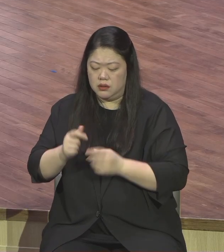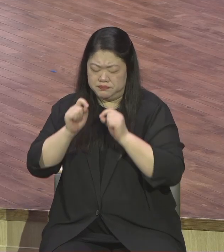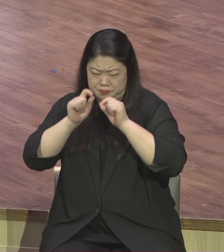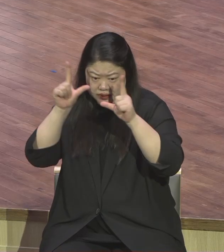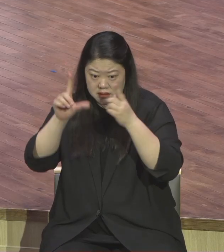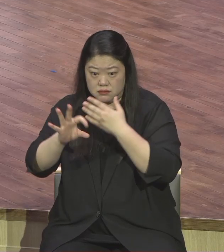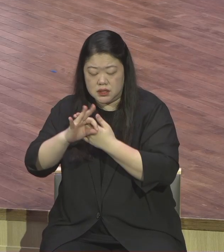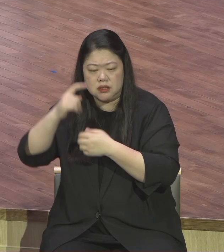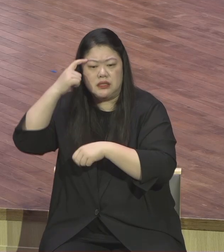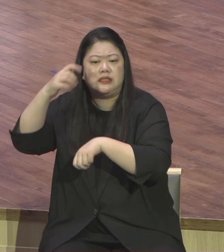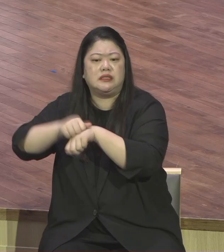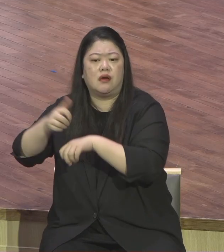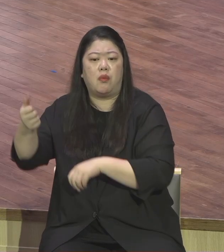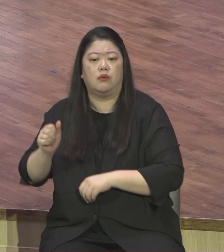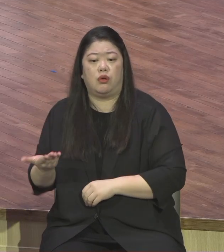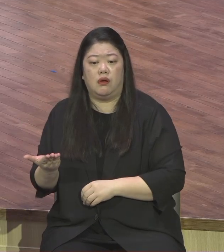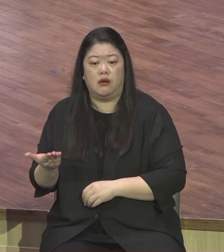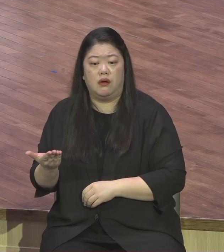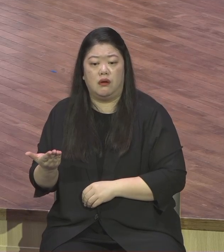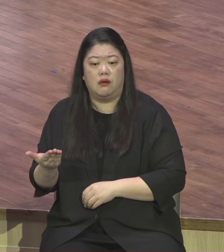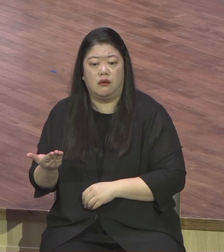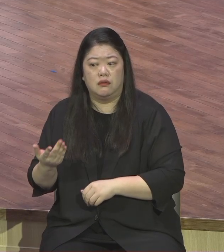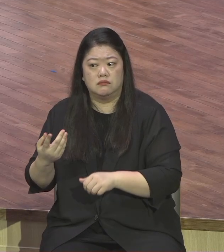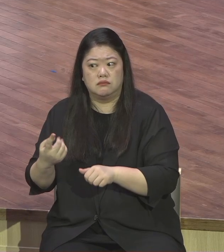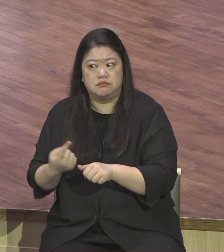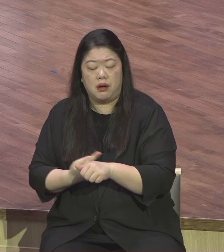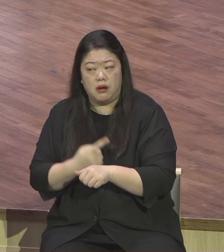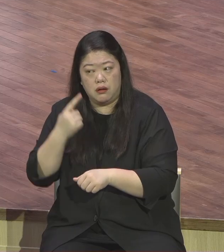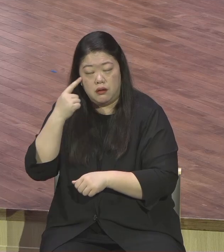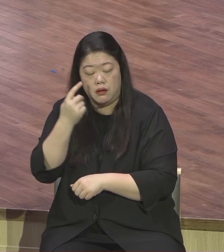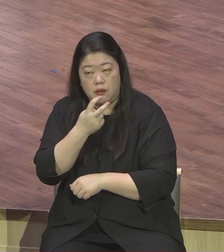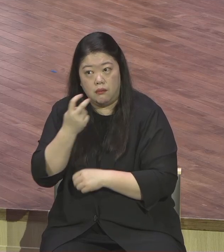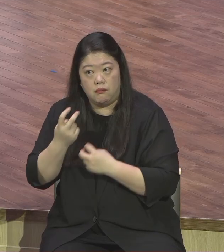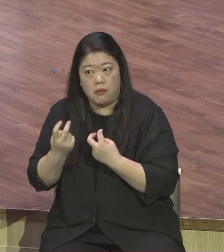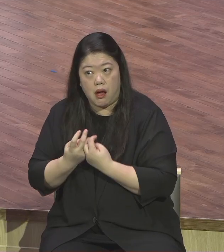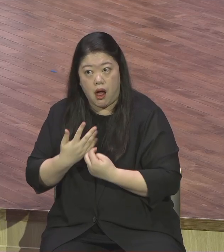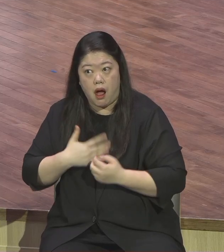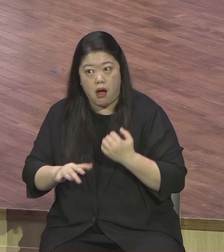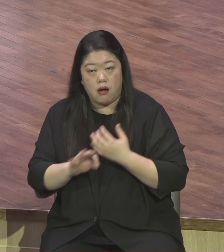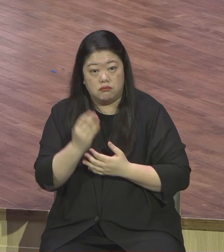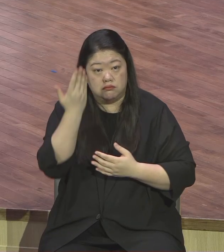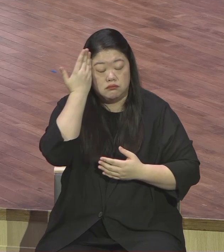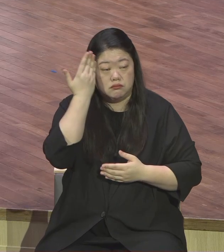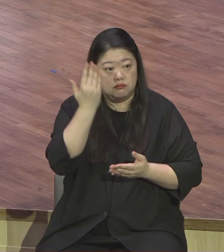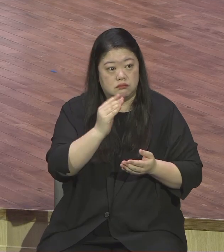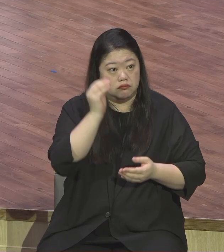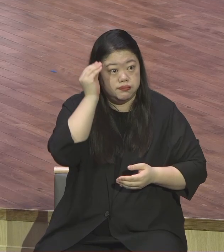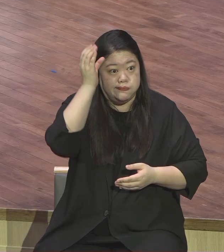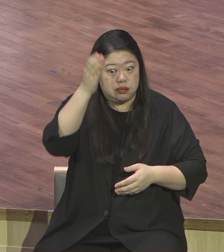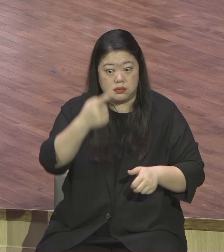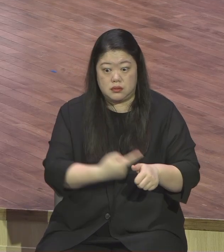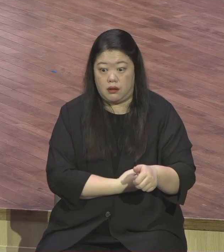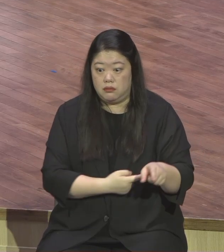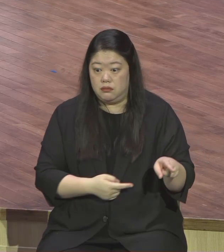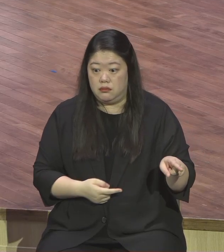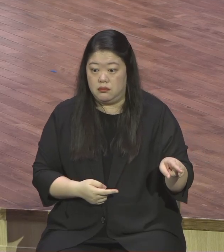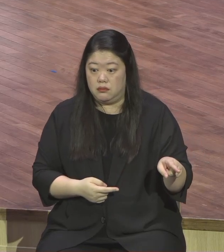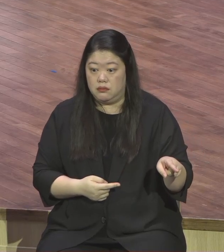지식의 사람 무식하지 않지요 지식의 사람 이 땅의 문제는요 육신의 것이